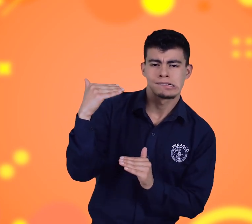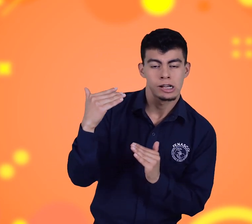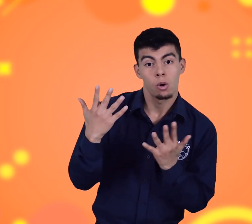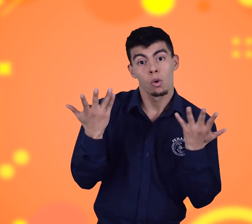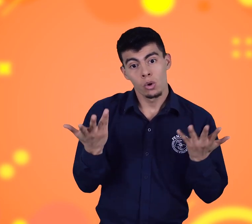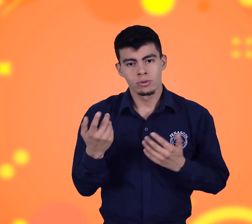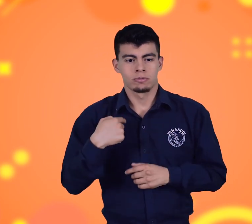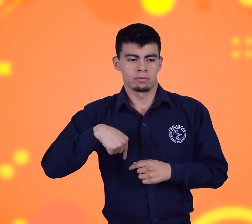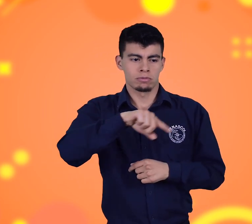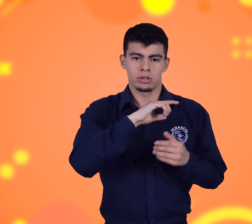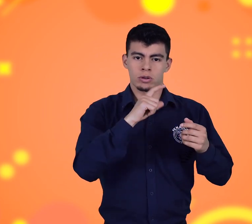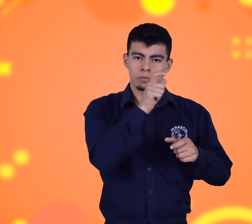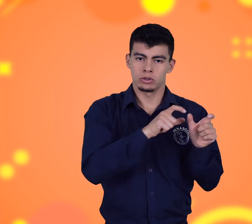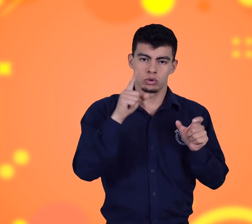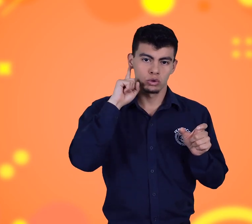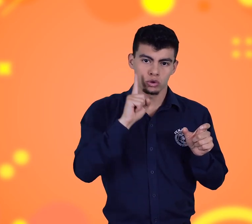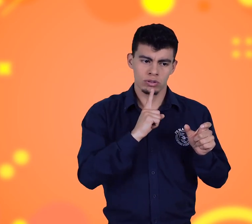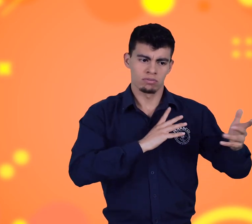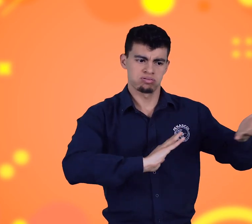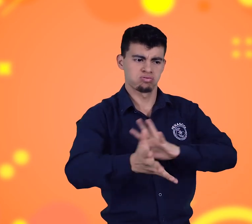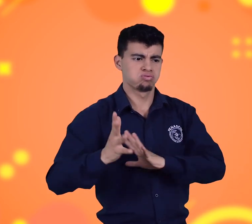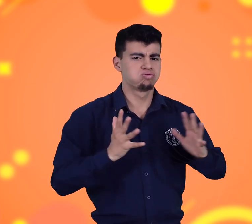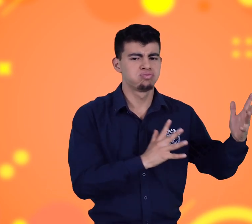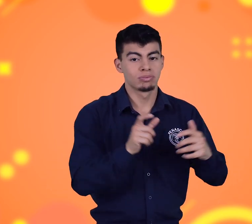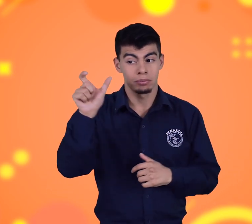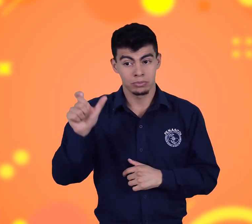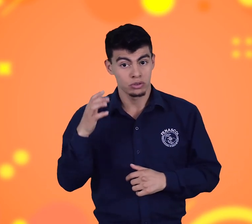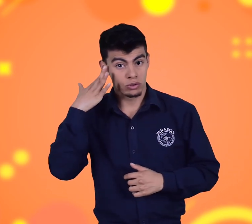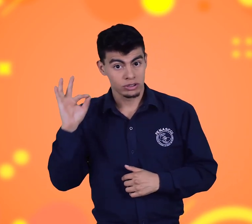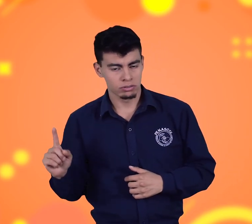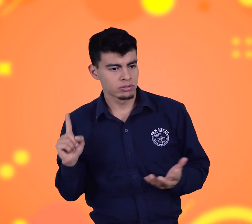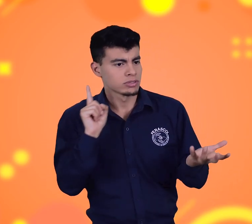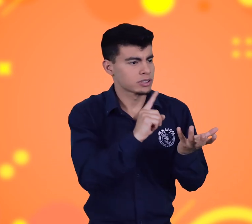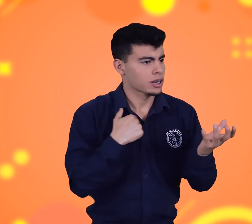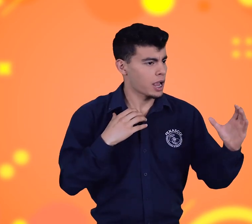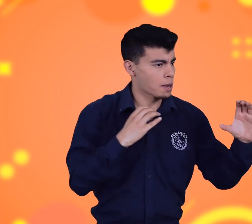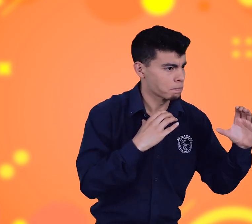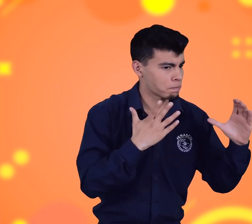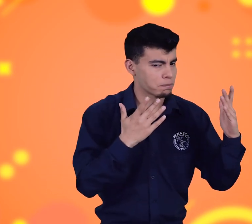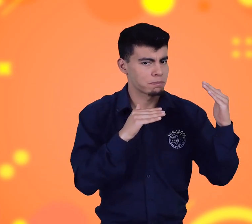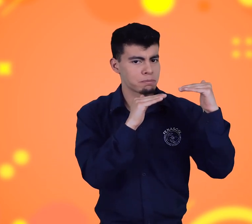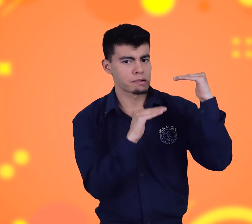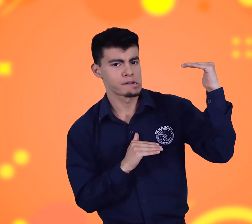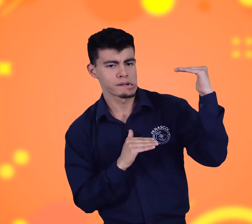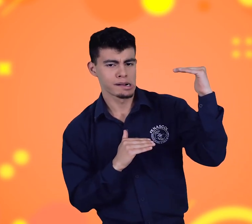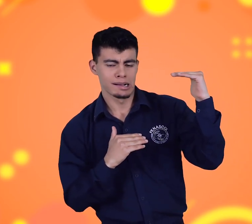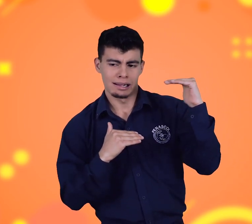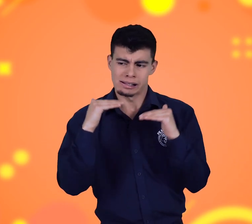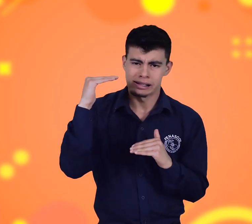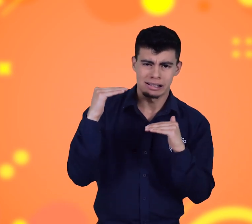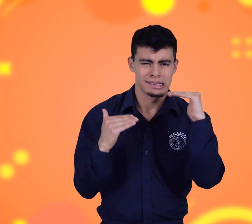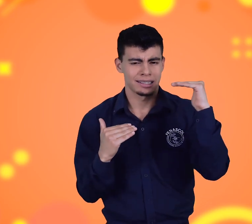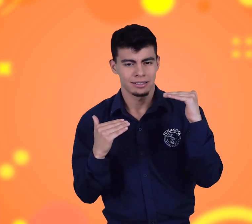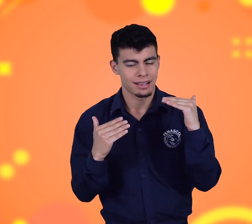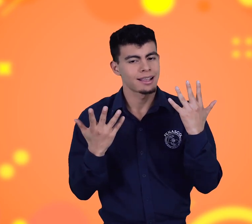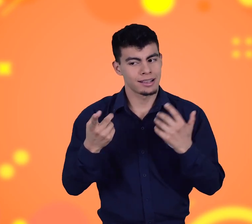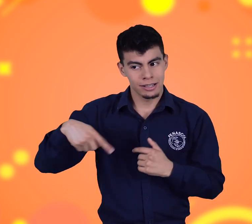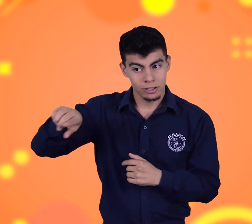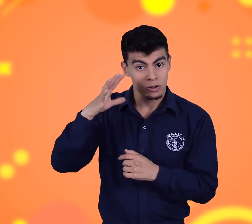está en inequidad en relación a los demás. Y en una situación contraria, en donde la mayoría de personas sordas habla lengua de señas y se encuentra alguien que no se